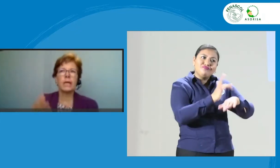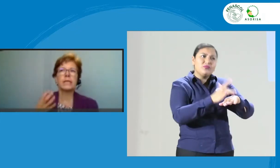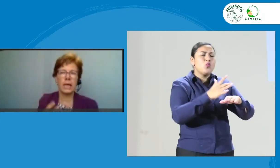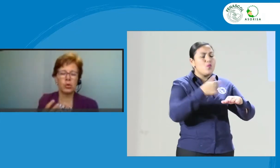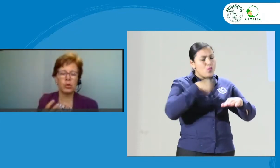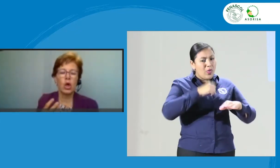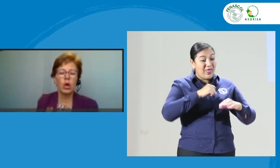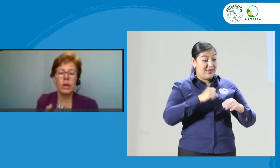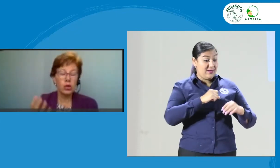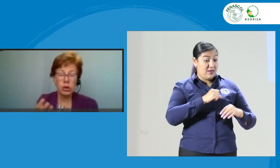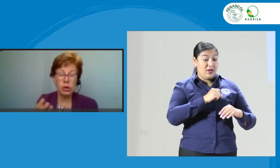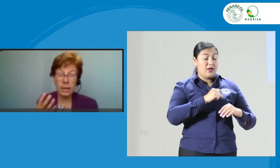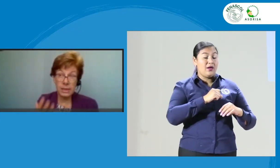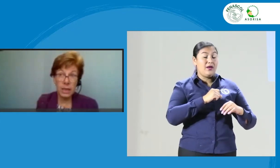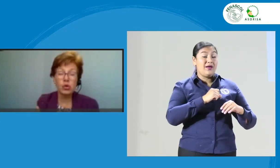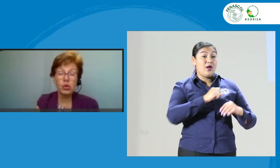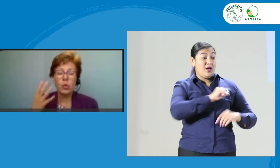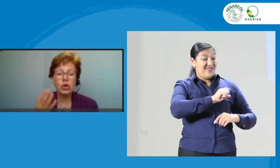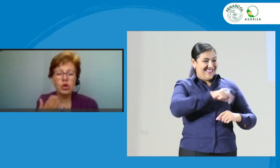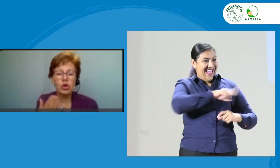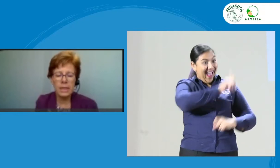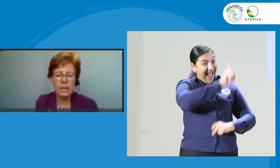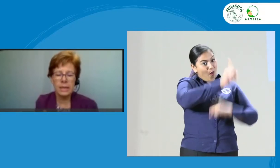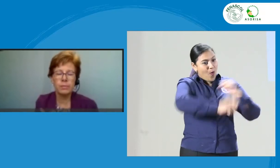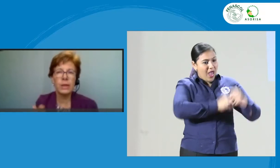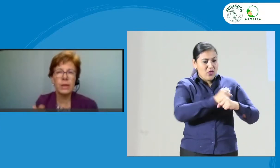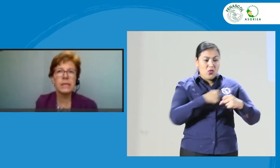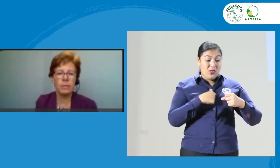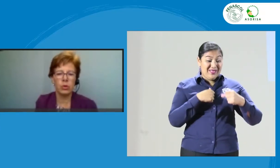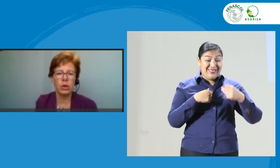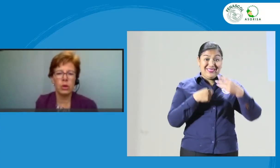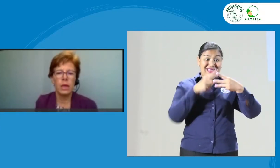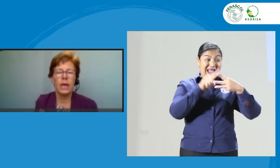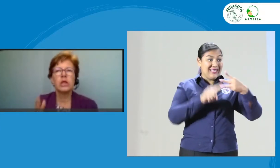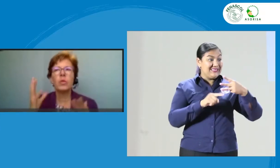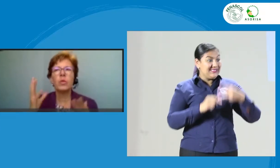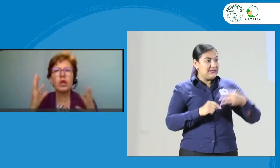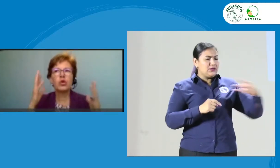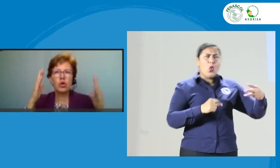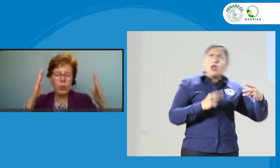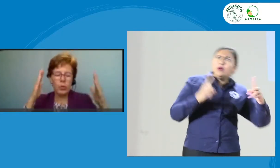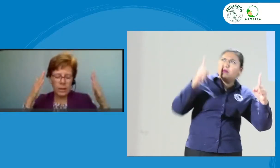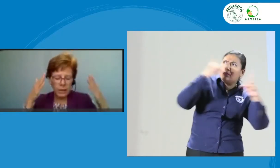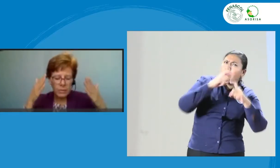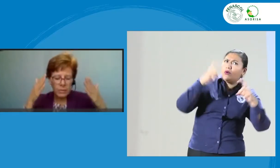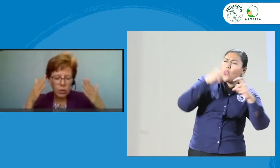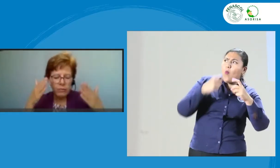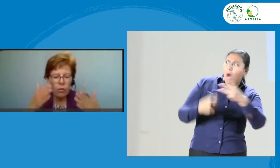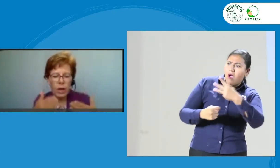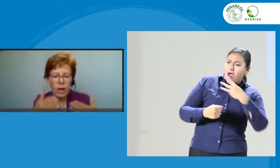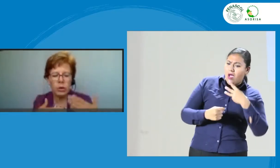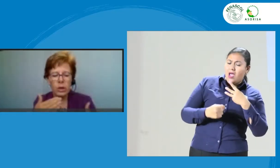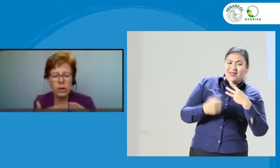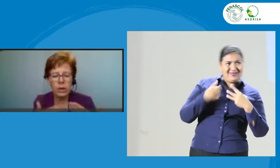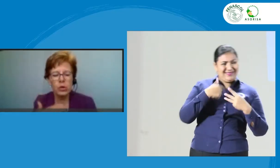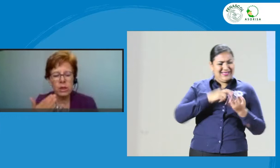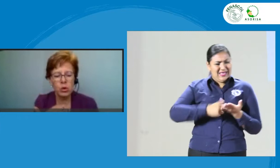años, ese año sobre esos tres principios. Es como que yo como intérprete me estoy enfocando en ellos y estoy